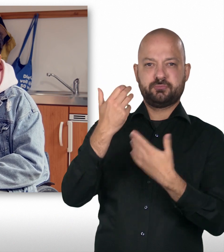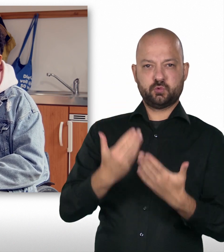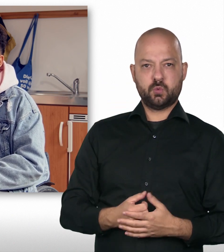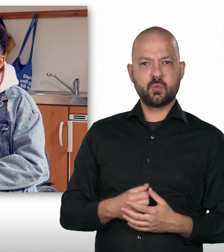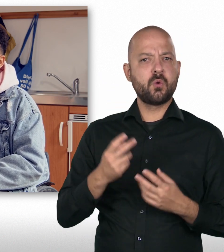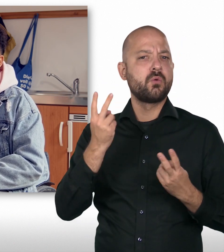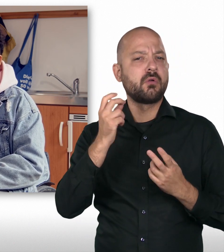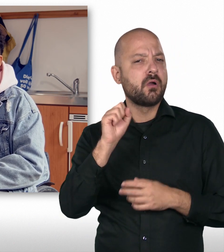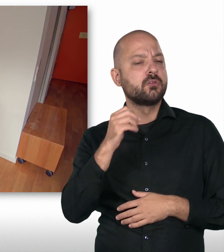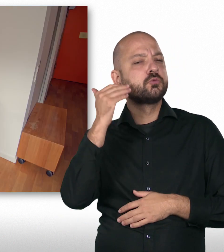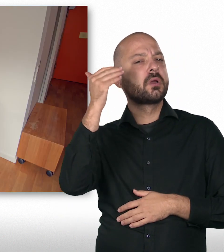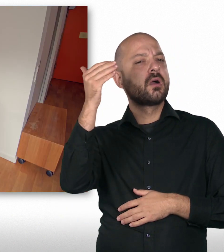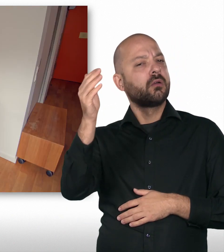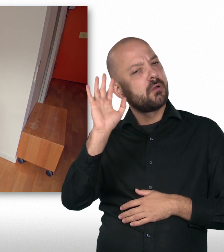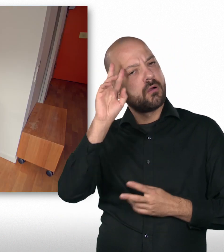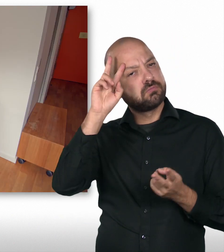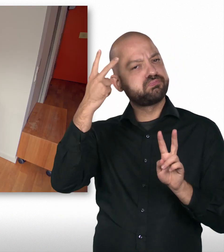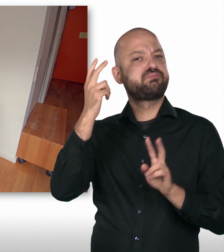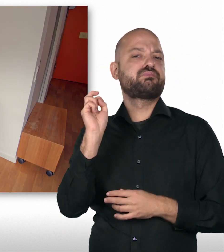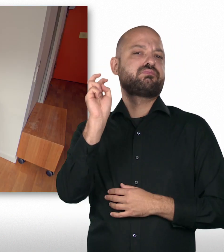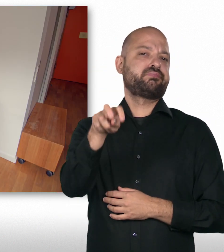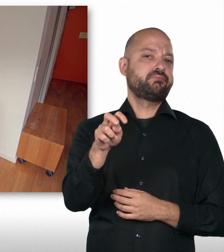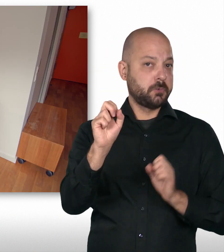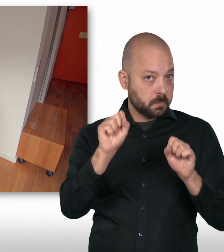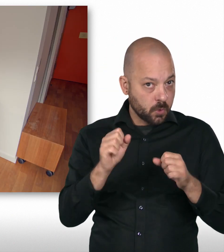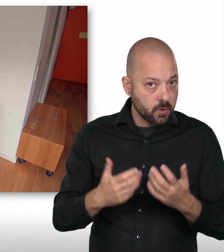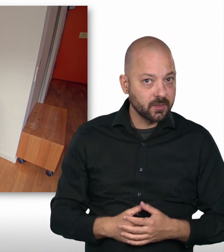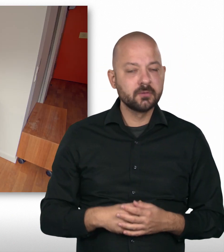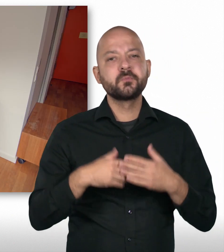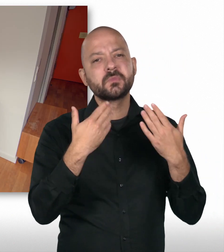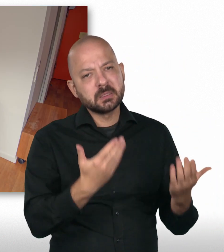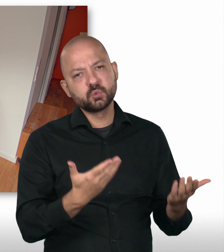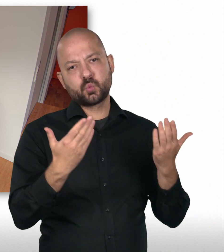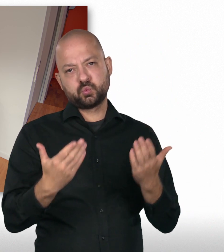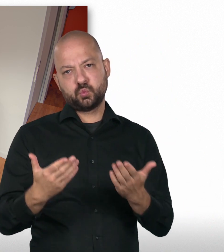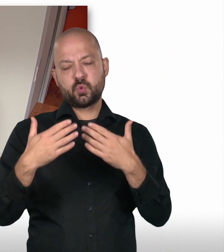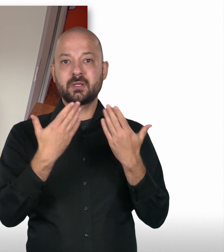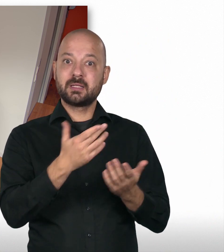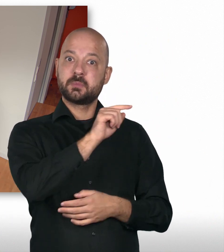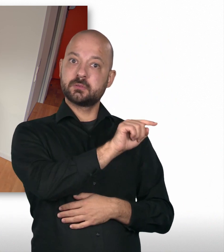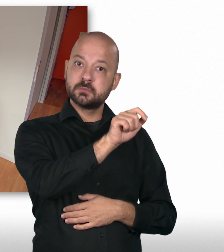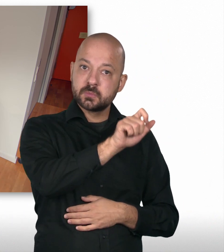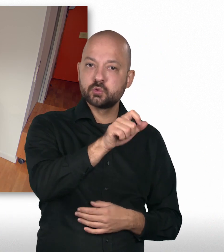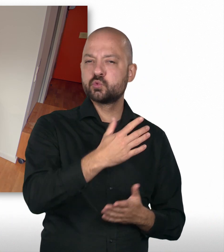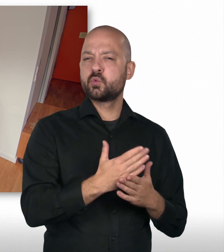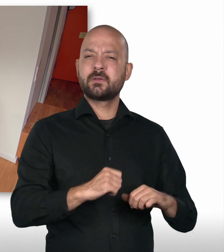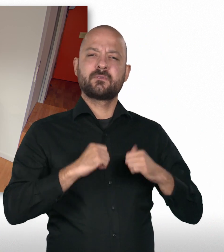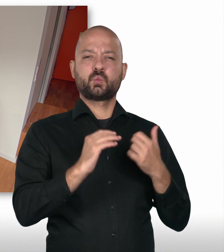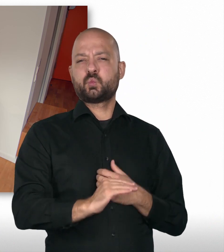Ding. Oder ist das sowas, wo du auch später noch einsteigen kannst? Es gibt solche und solche. Es gibt manche Menschen, die das schon seit